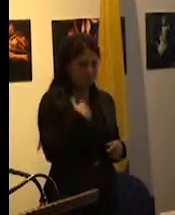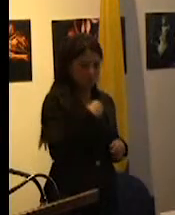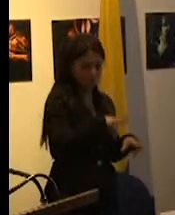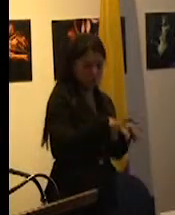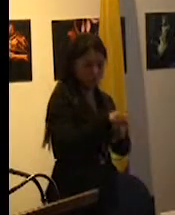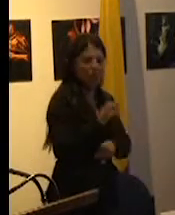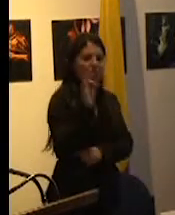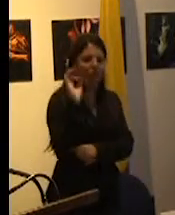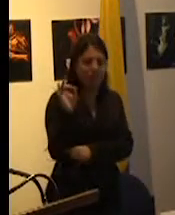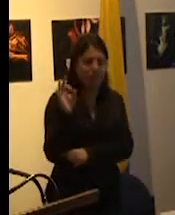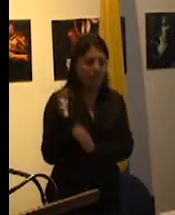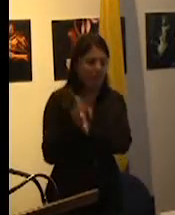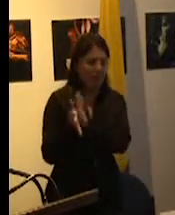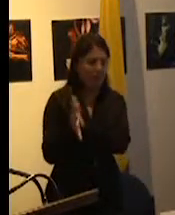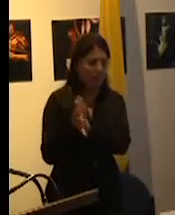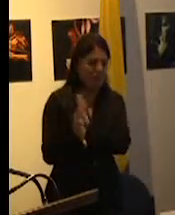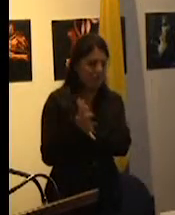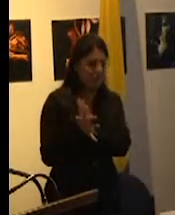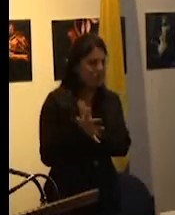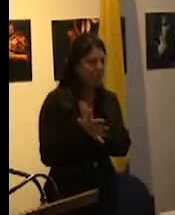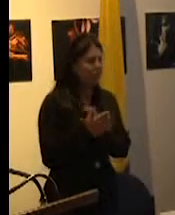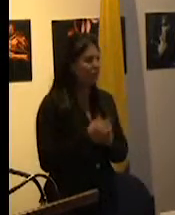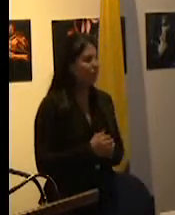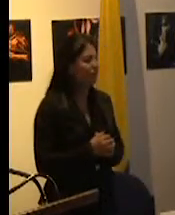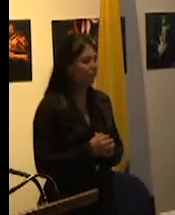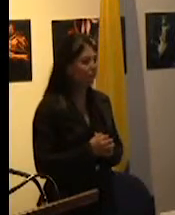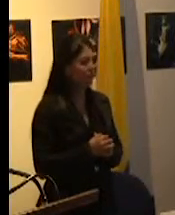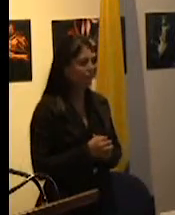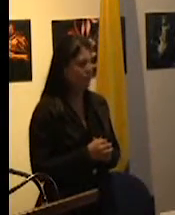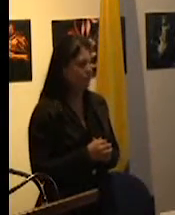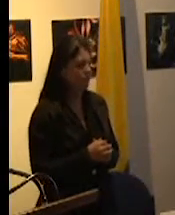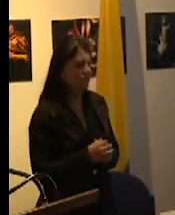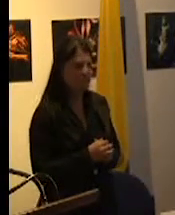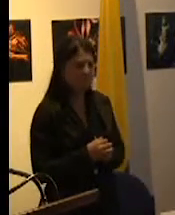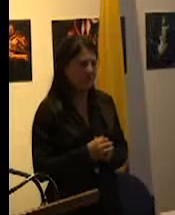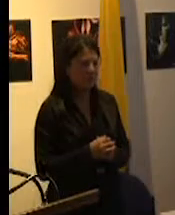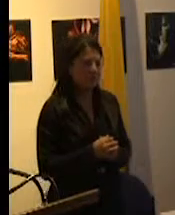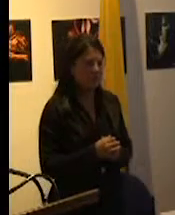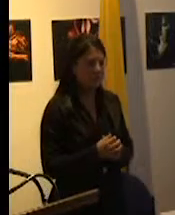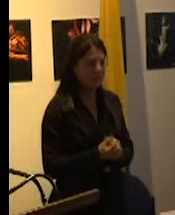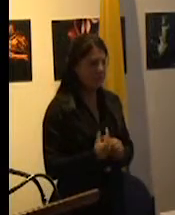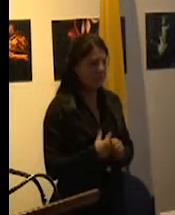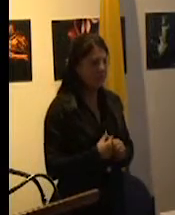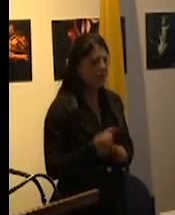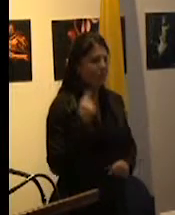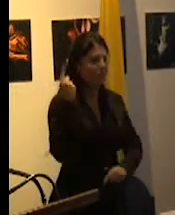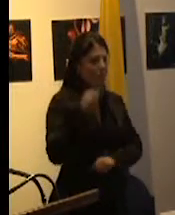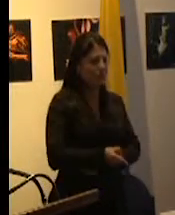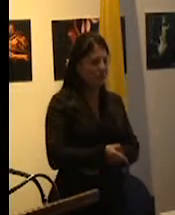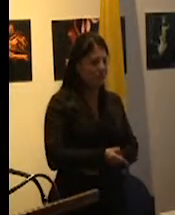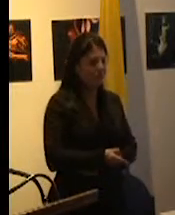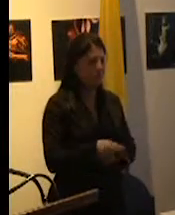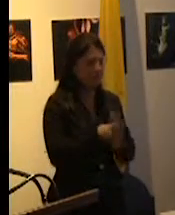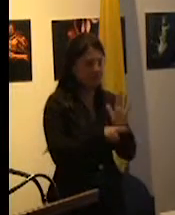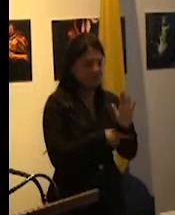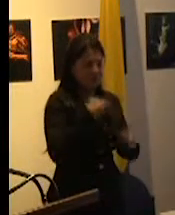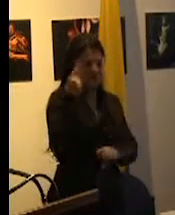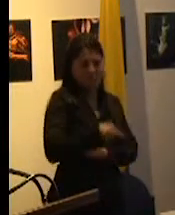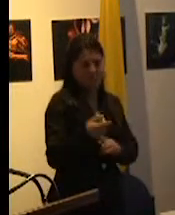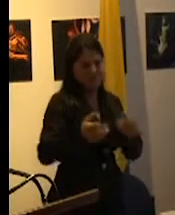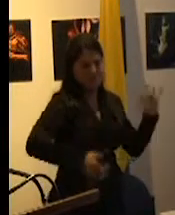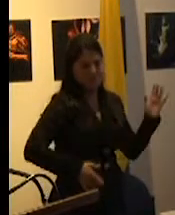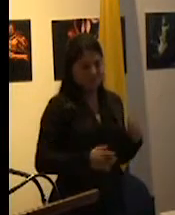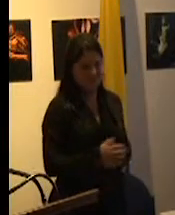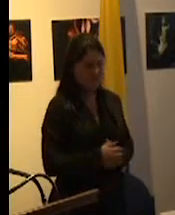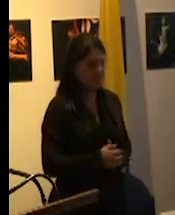pero su autoridad tiene que desdibujarse frente a la de la regla. Durgen aplica su